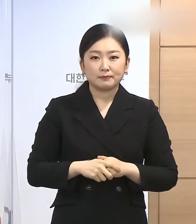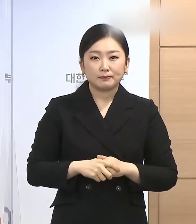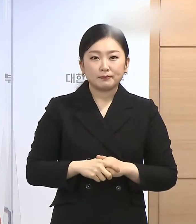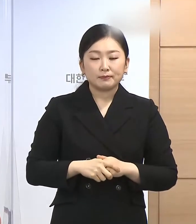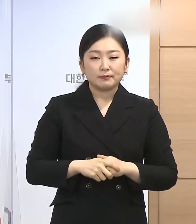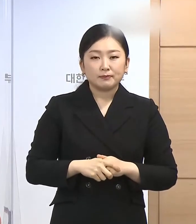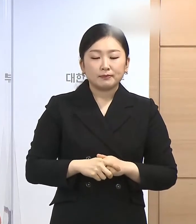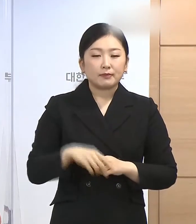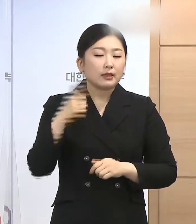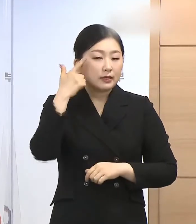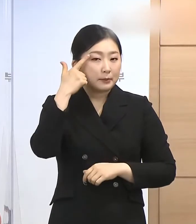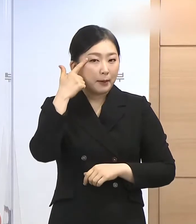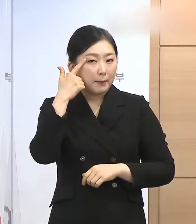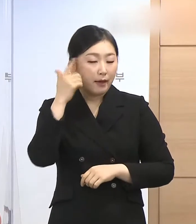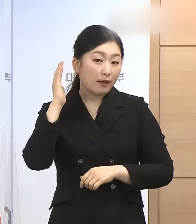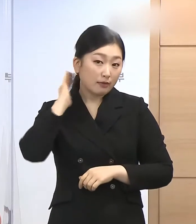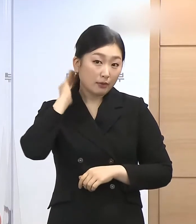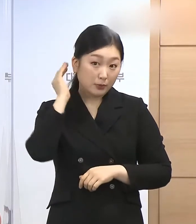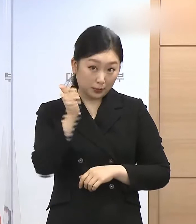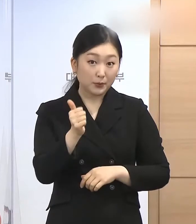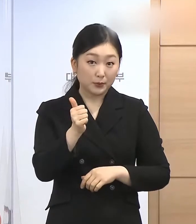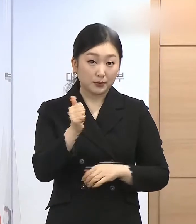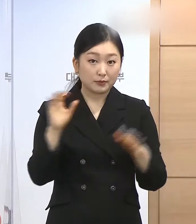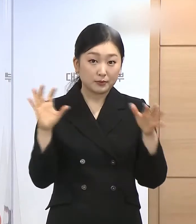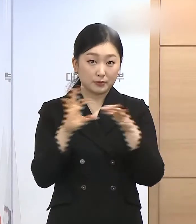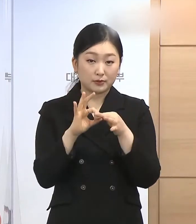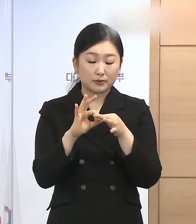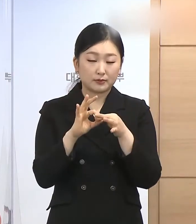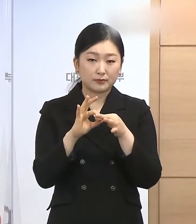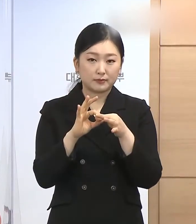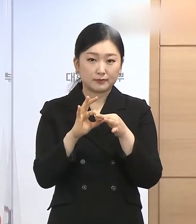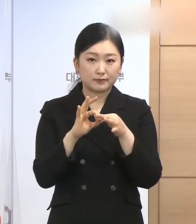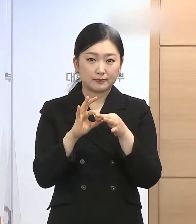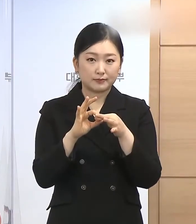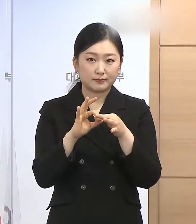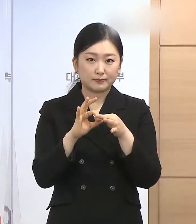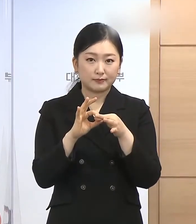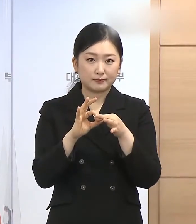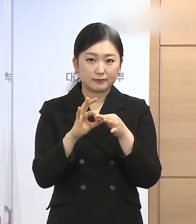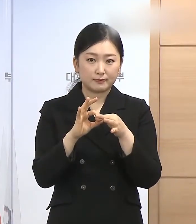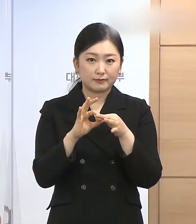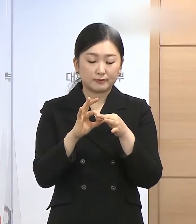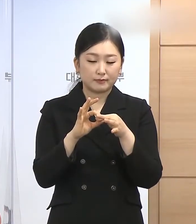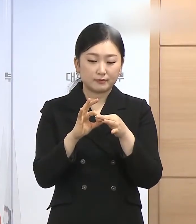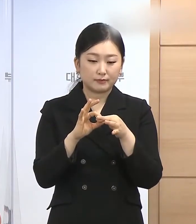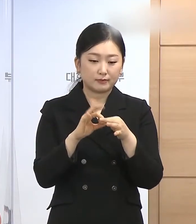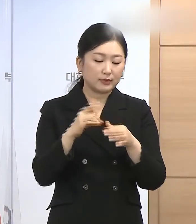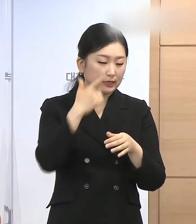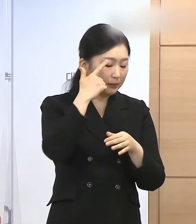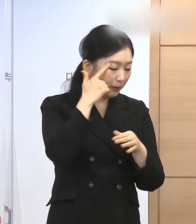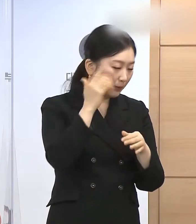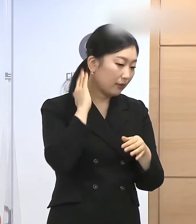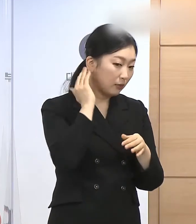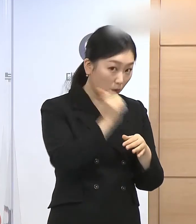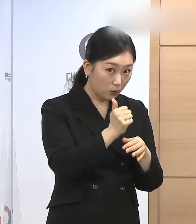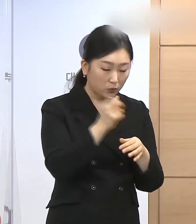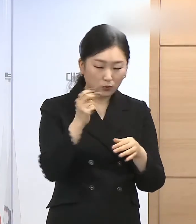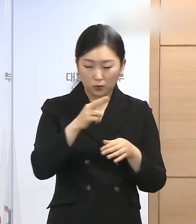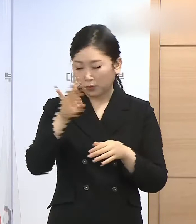이명박 전 대통령의 사항과 박근혜 전 대통령의 사항은